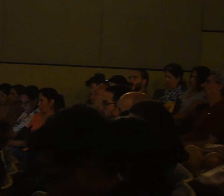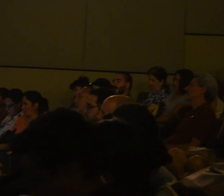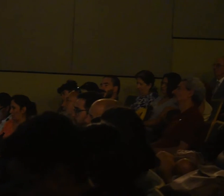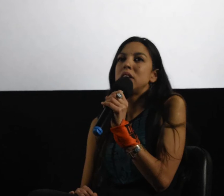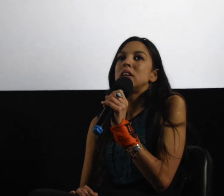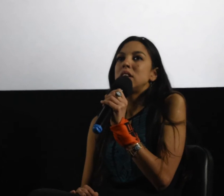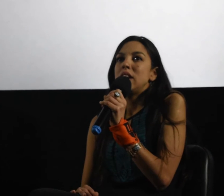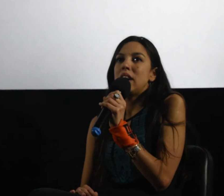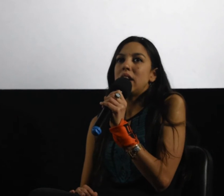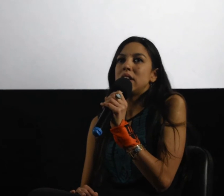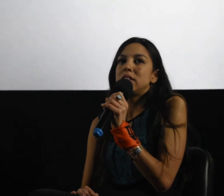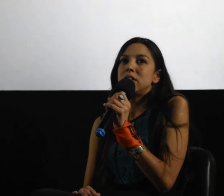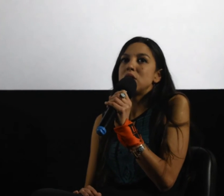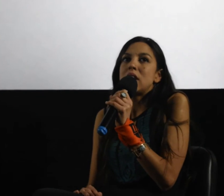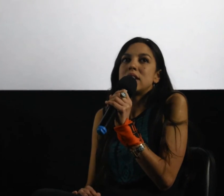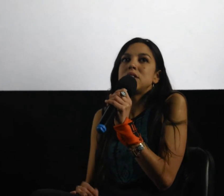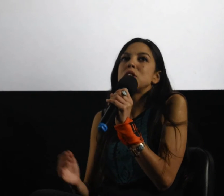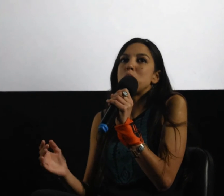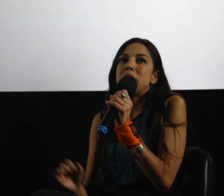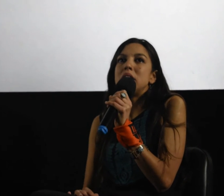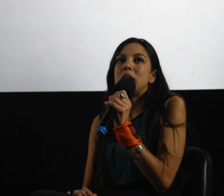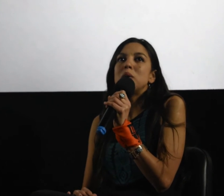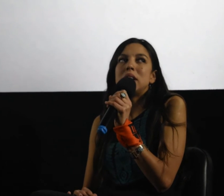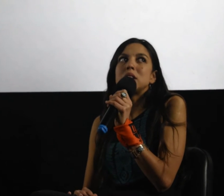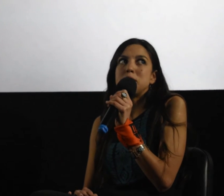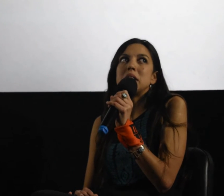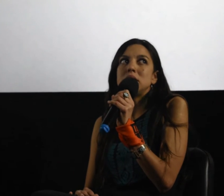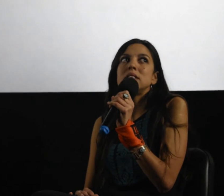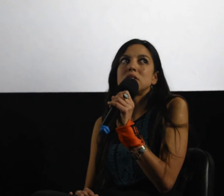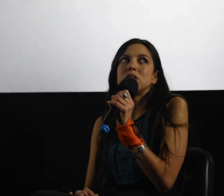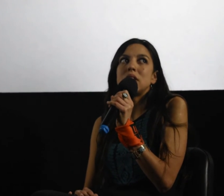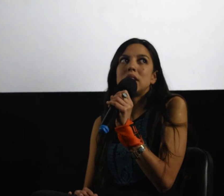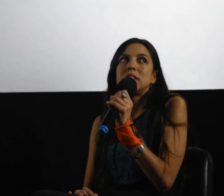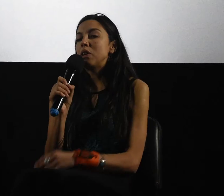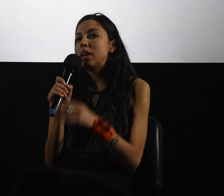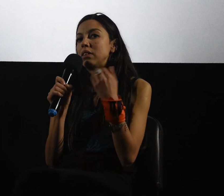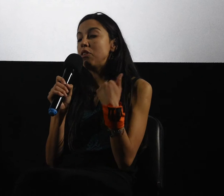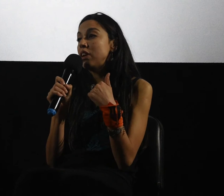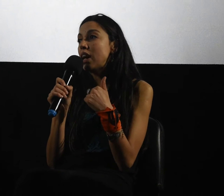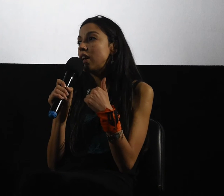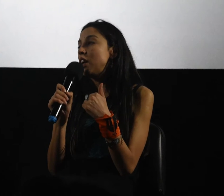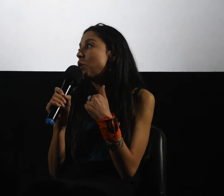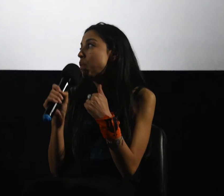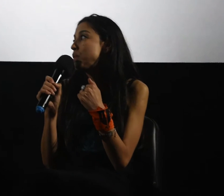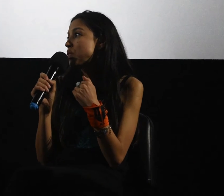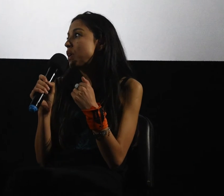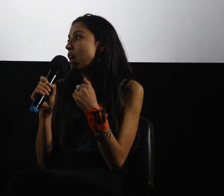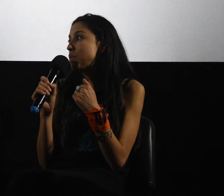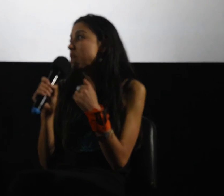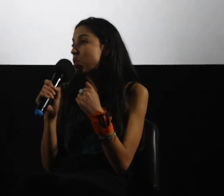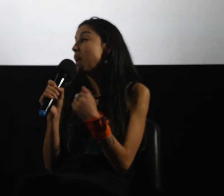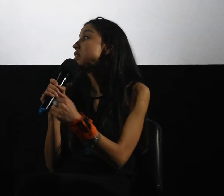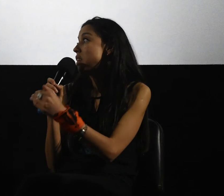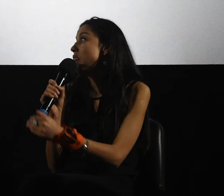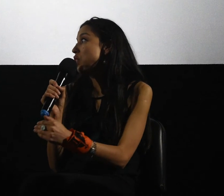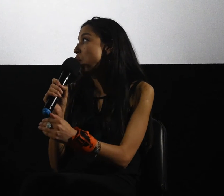en el imaginario de todos aquellos que aspiran a la igualdad también en esta sociedad. Por identificar que el compromiso de